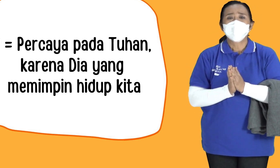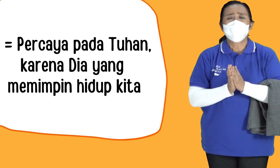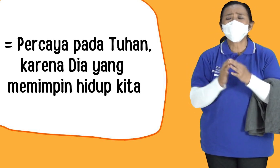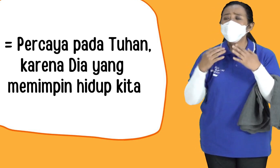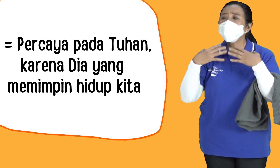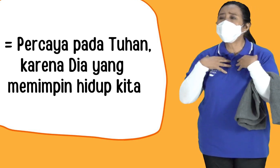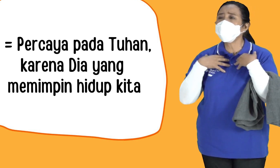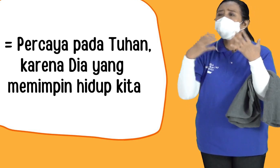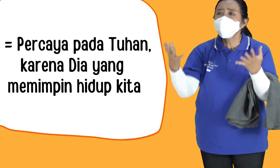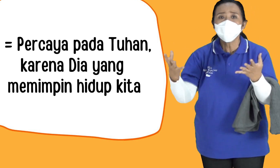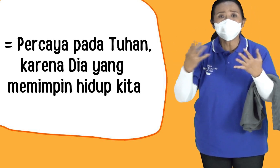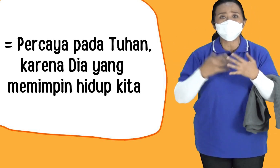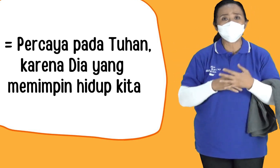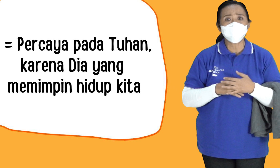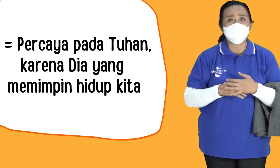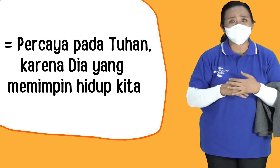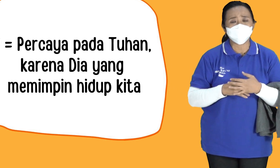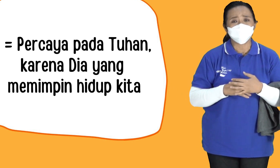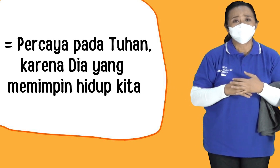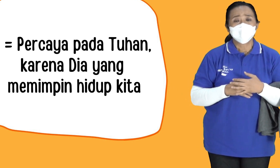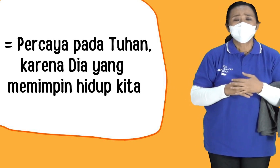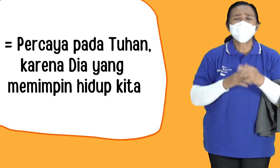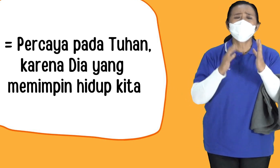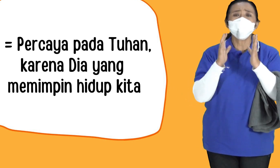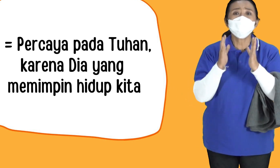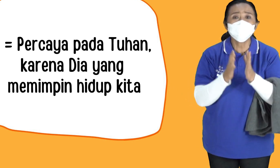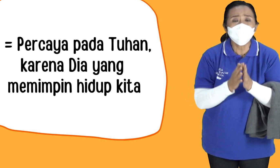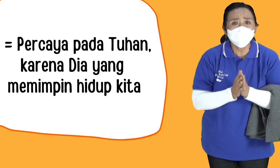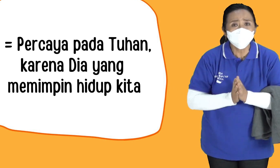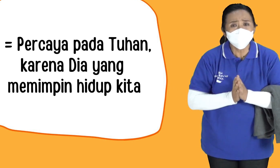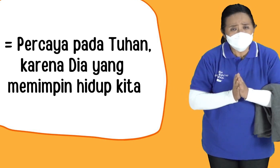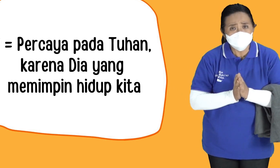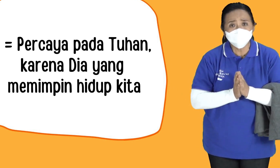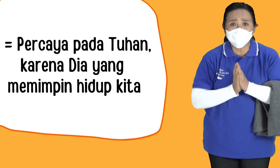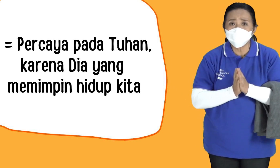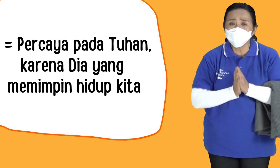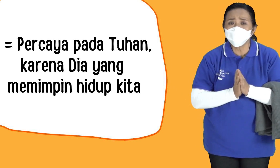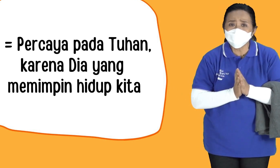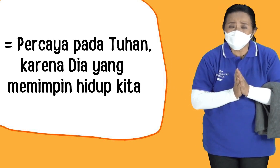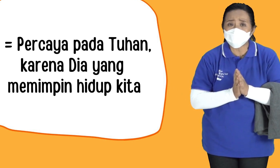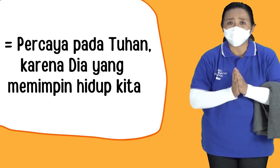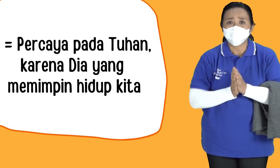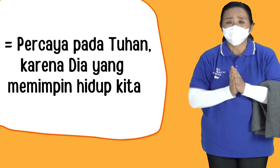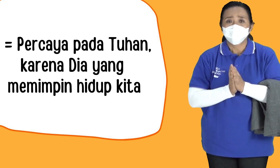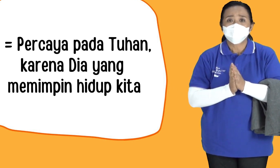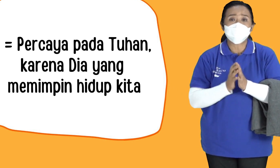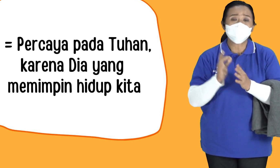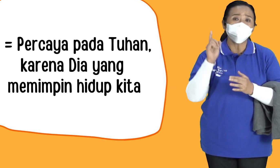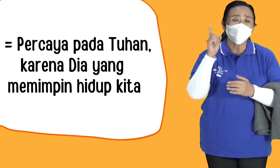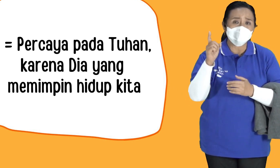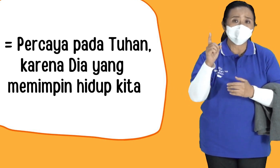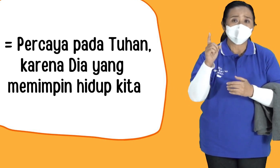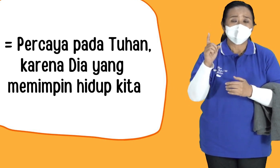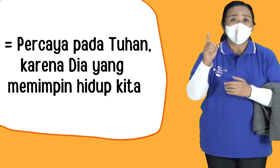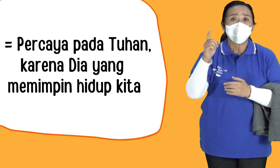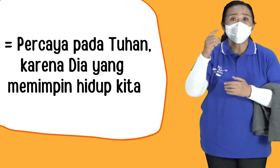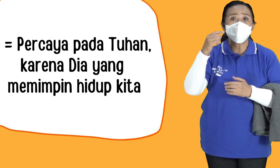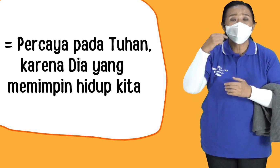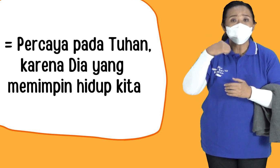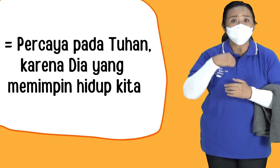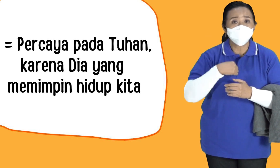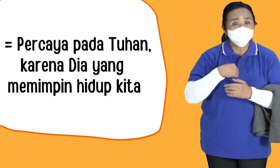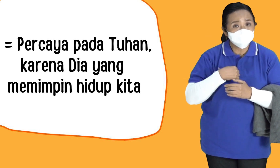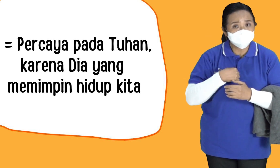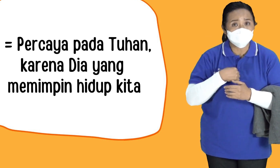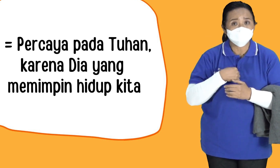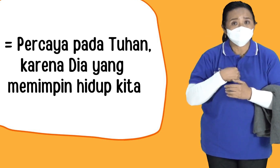Harus Bergantung Kepada Tuhan Dan harus Mengandalkan Tuhan Di dalam hidup kita Karena Tuhan Yang